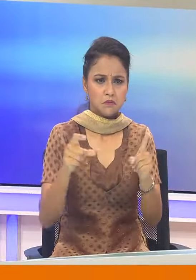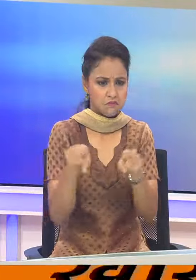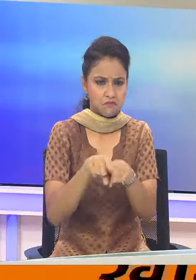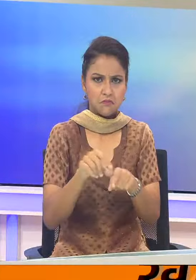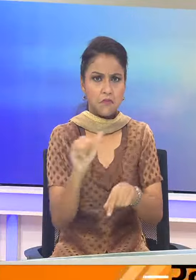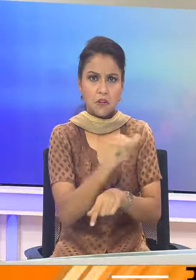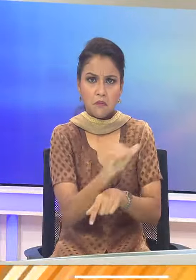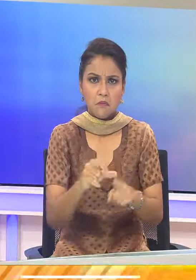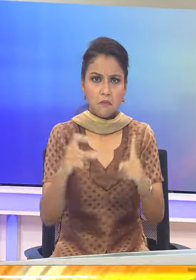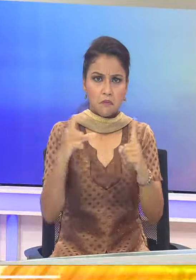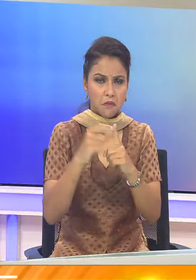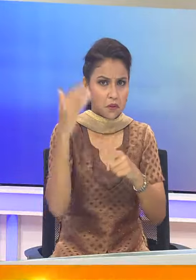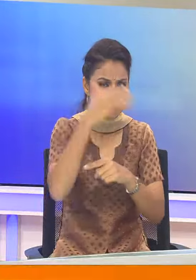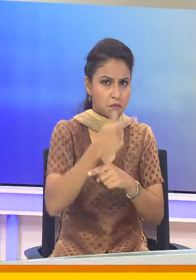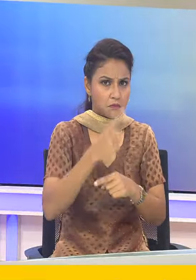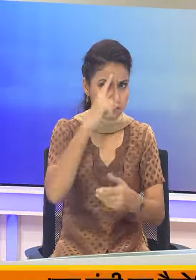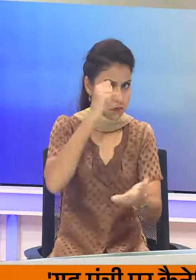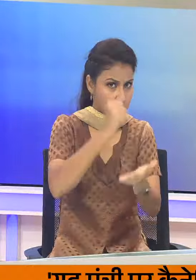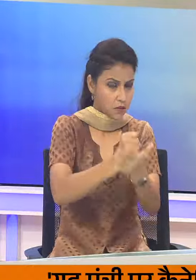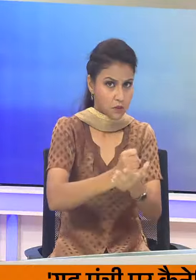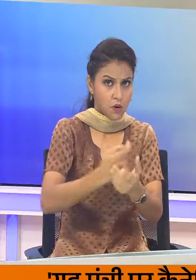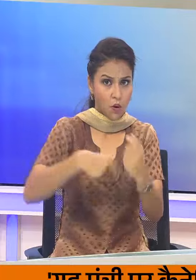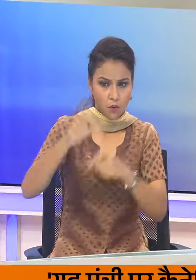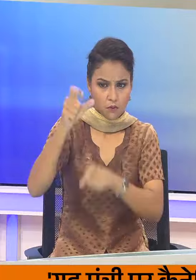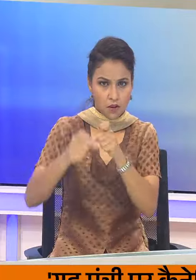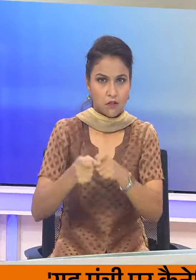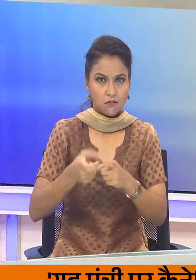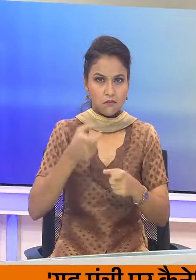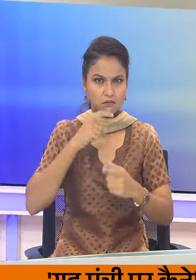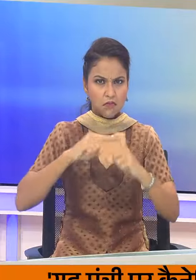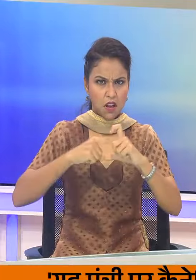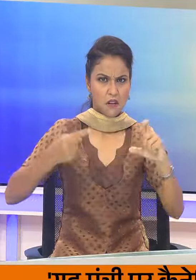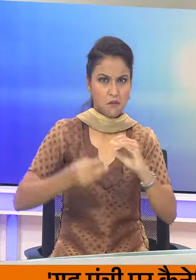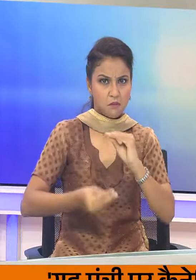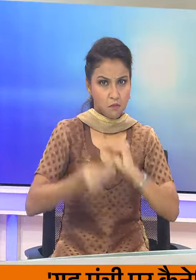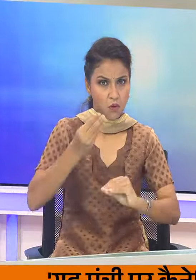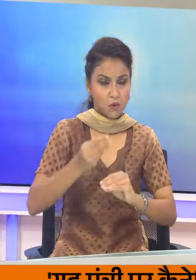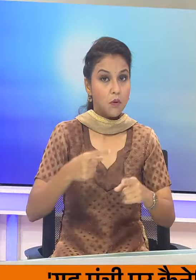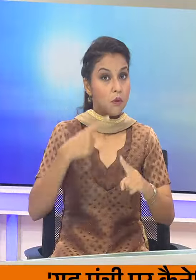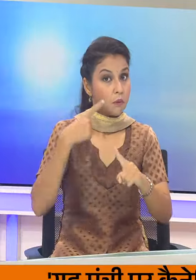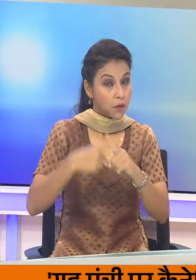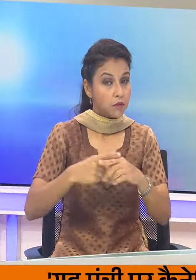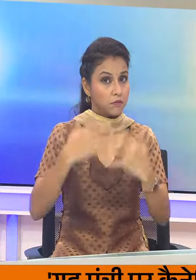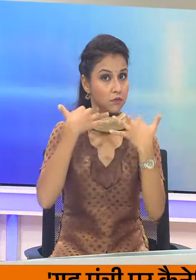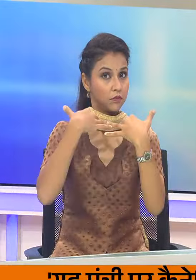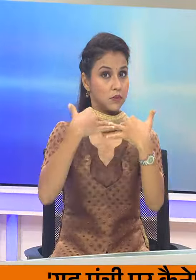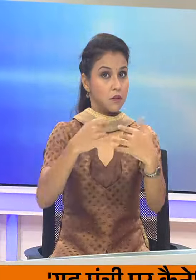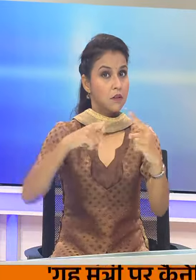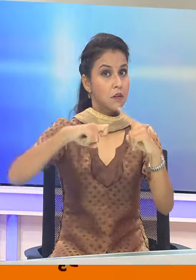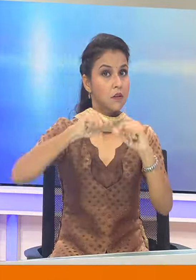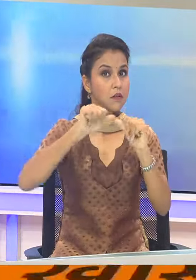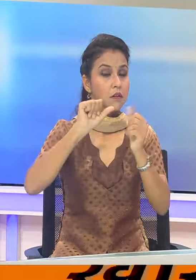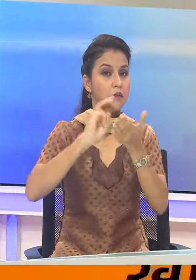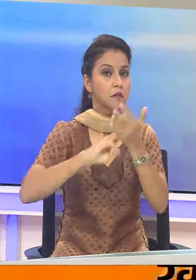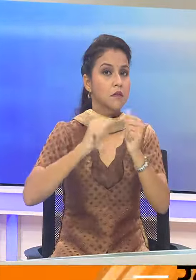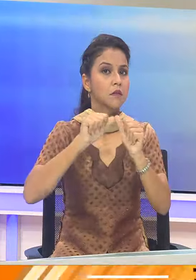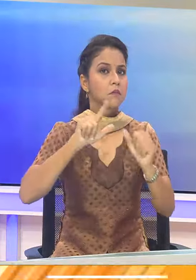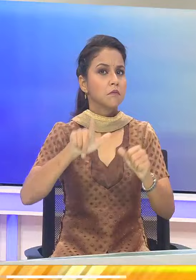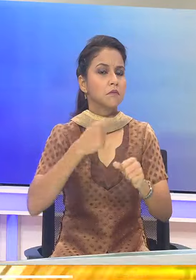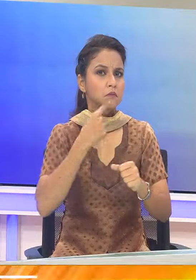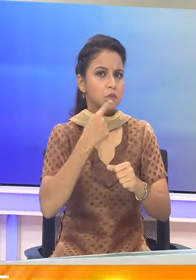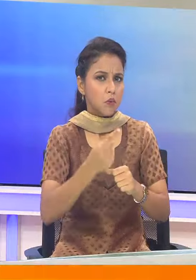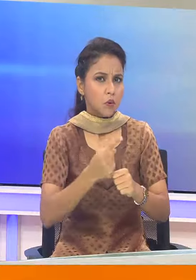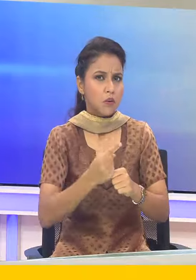जो असेहमत होने पर लोगों को अपना दुश्मन मानते हैं थाथी रैली में कमला है उसने कहा कि ट्रम्प पुरे देश में